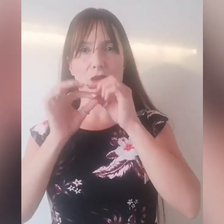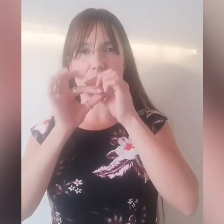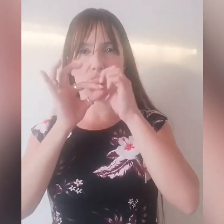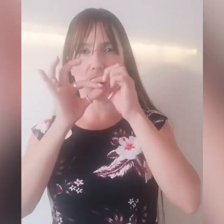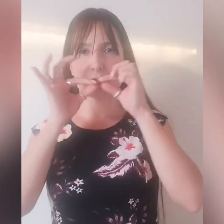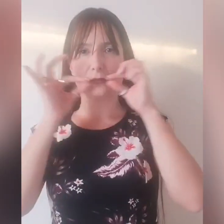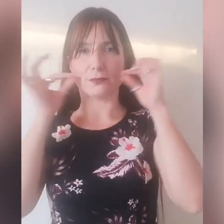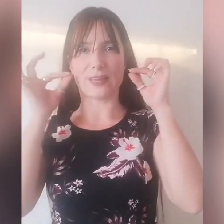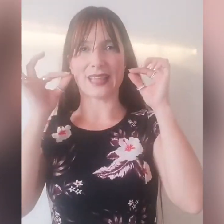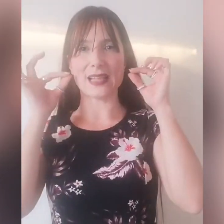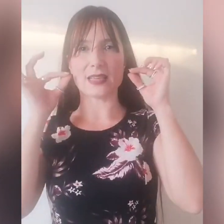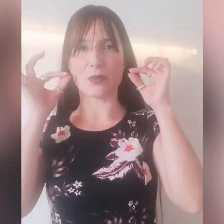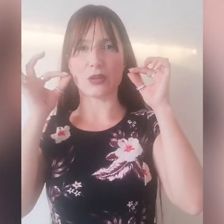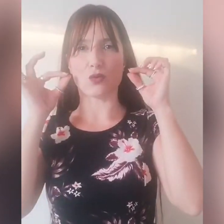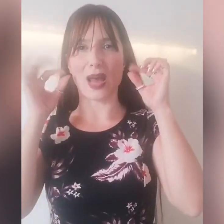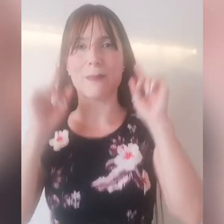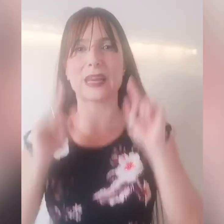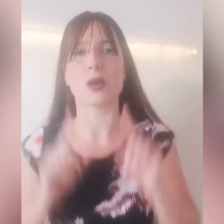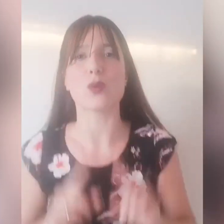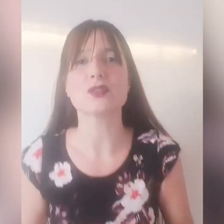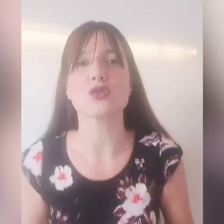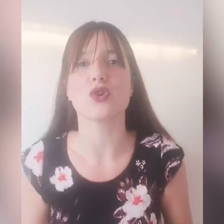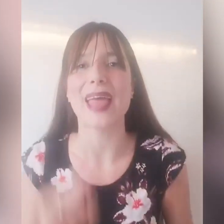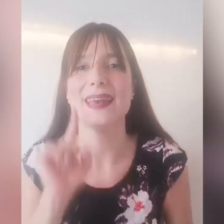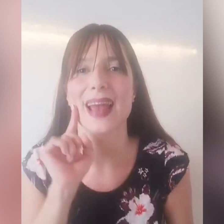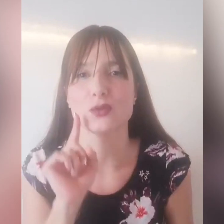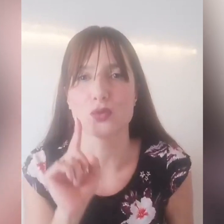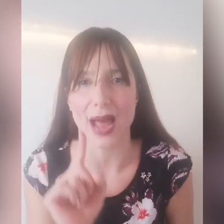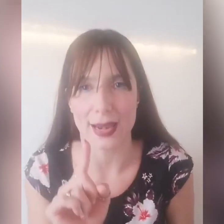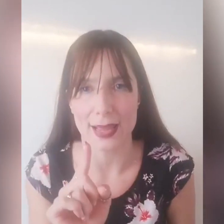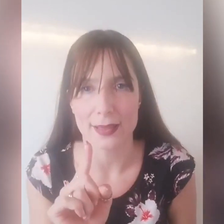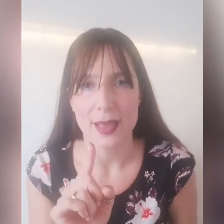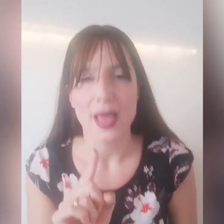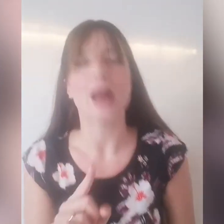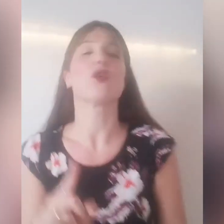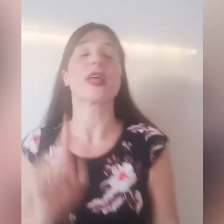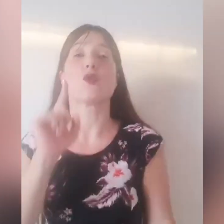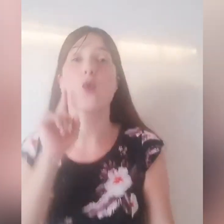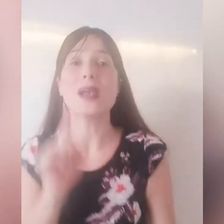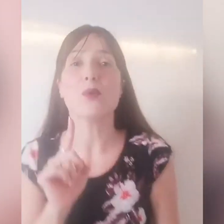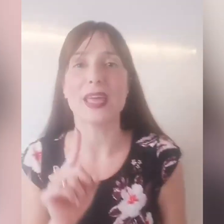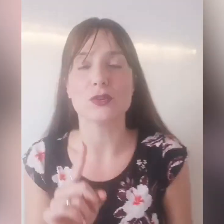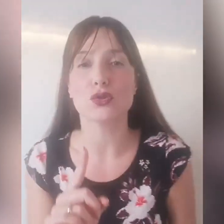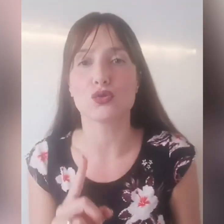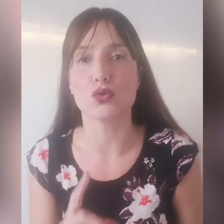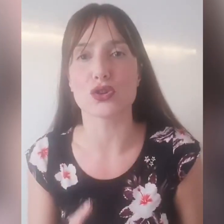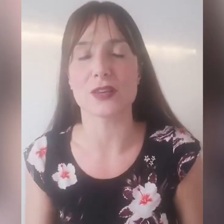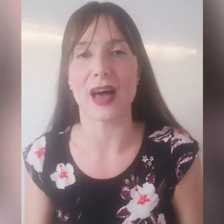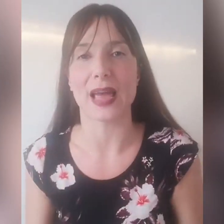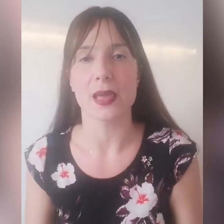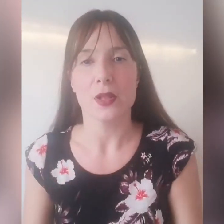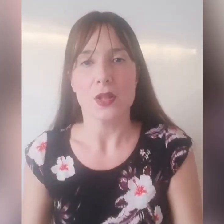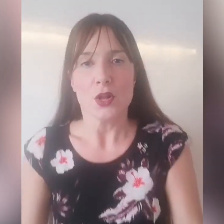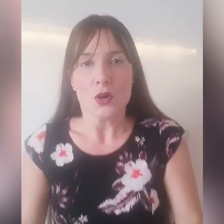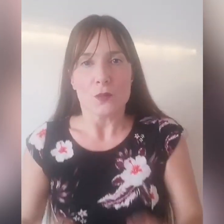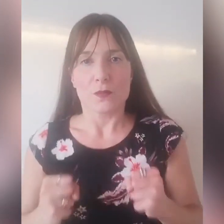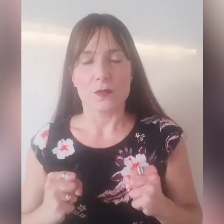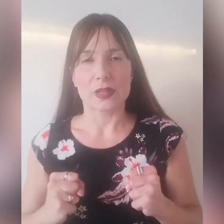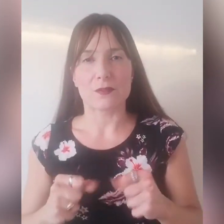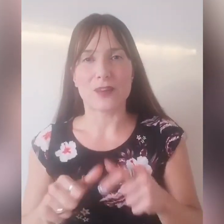detto battaglia spirituale perché questo non è naturale, allora in quel momento tu cosa fai? Fai